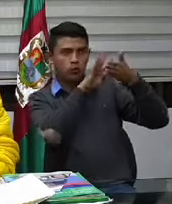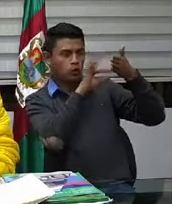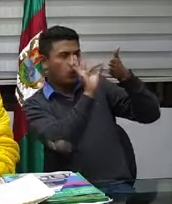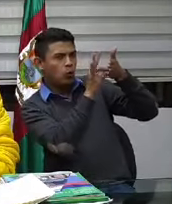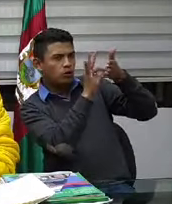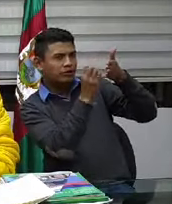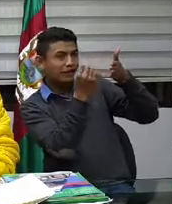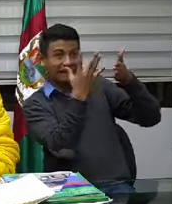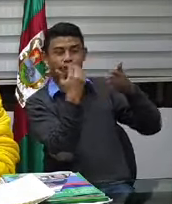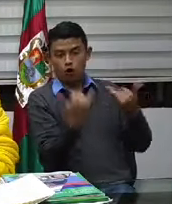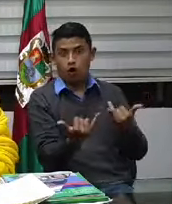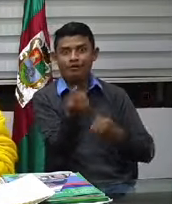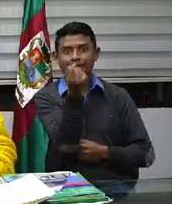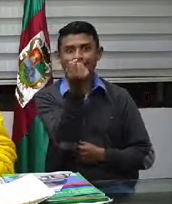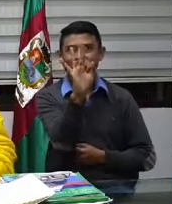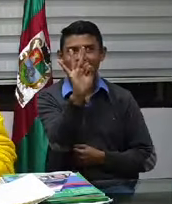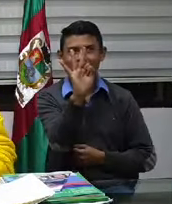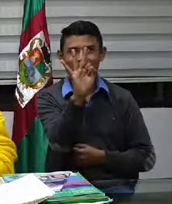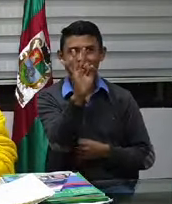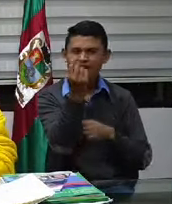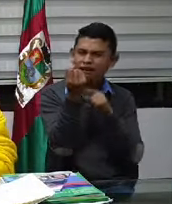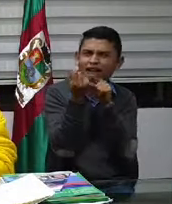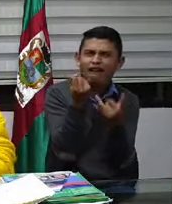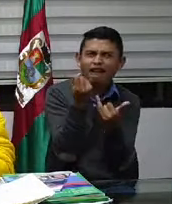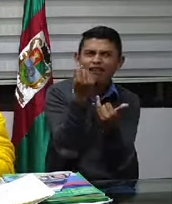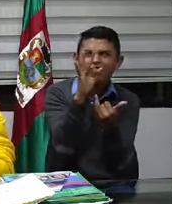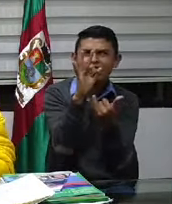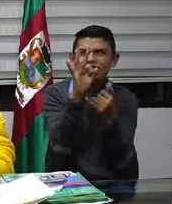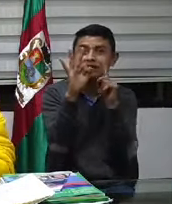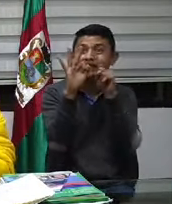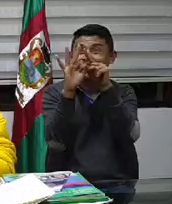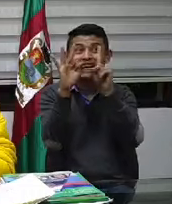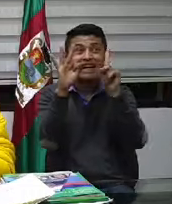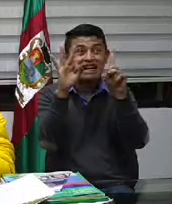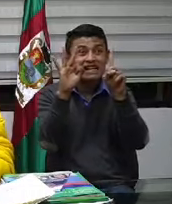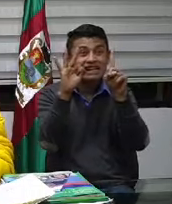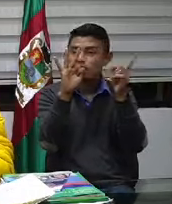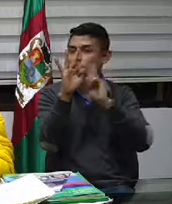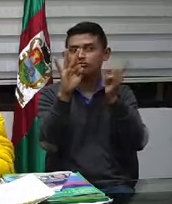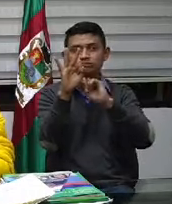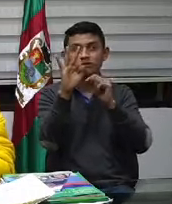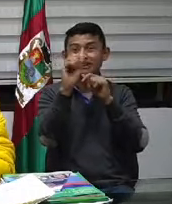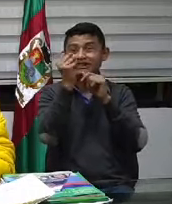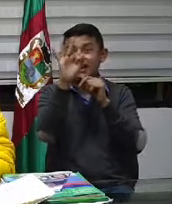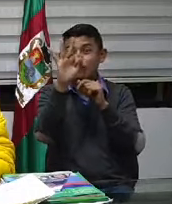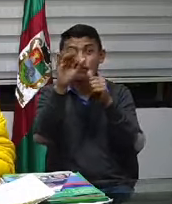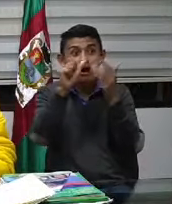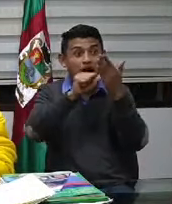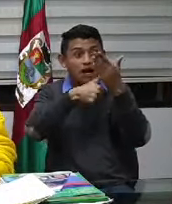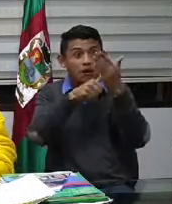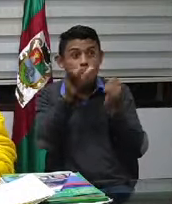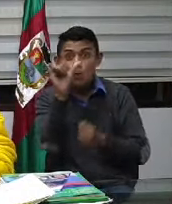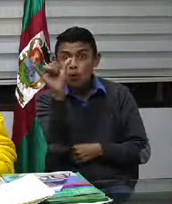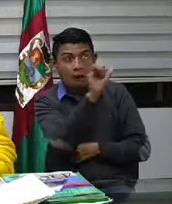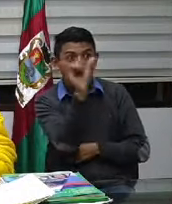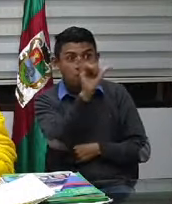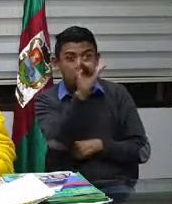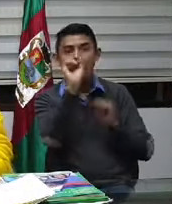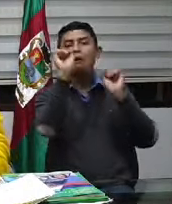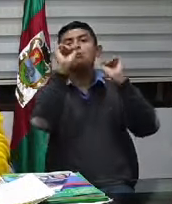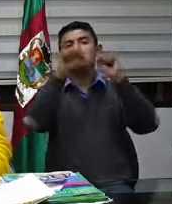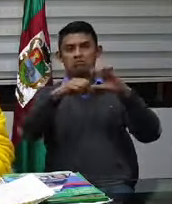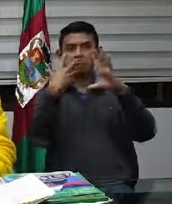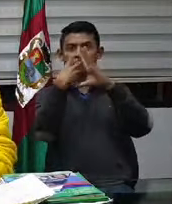podrá salir el número 3 hacer sus actividades de compras, sus actividades bancarias o lo que estrictamente tengo que hacer.